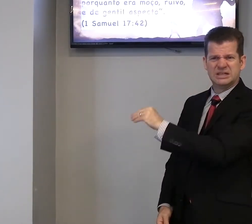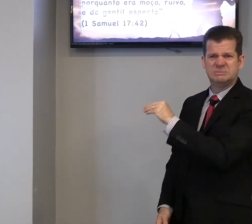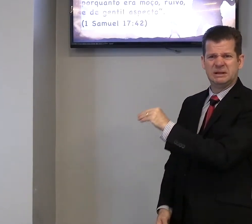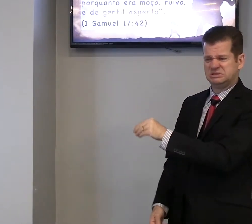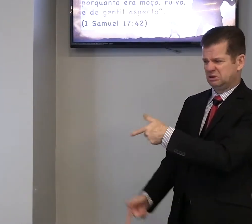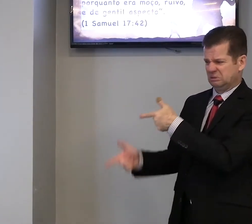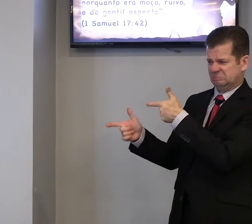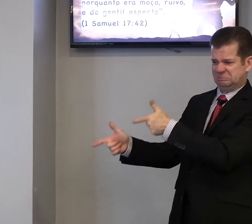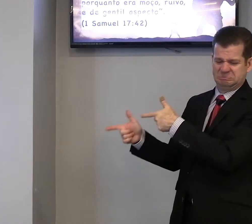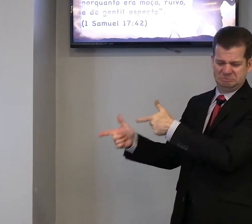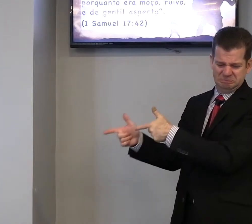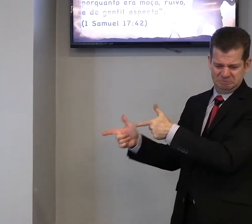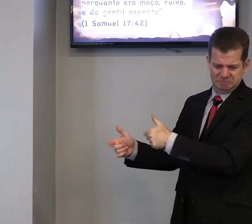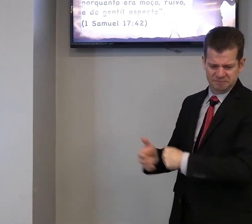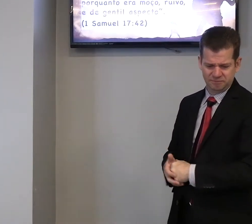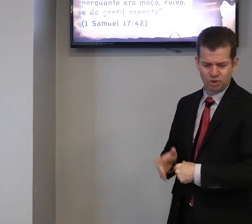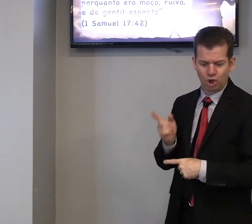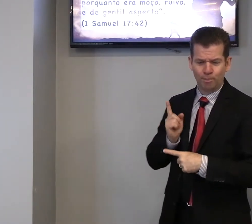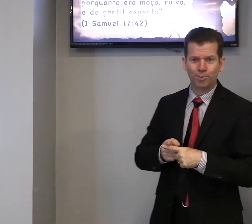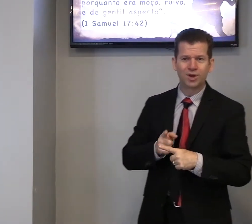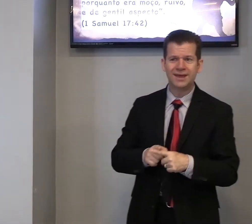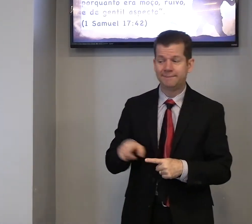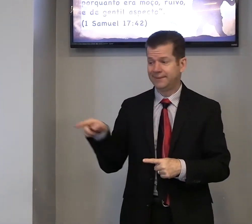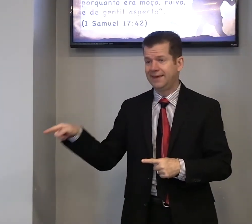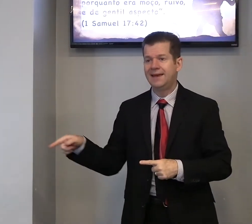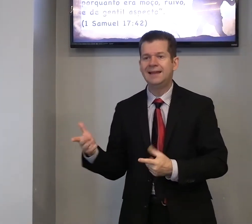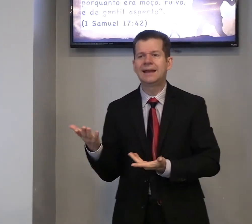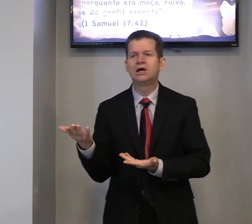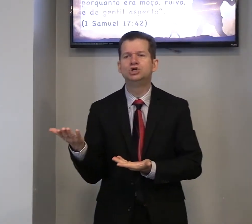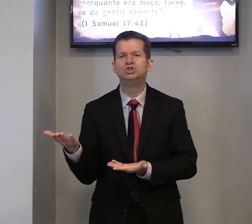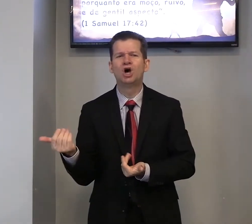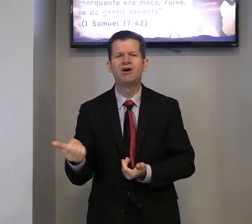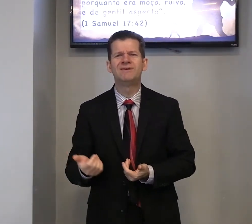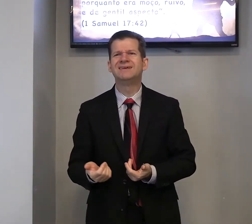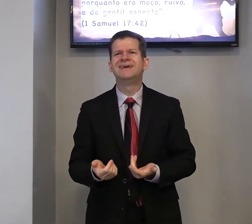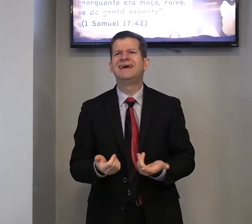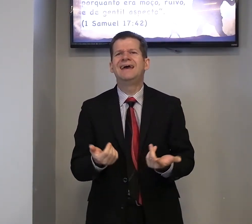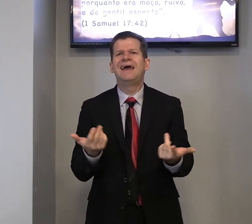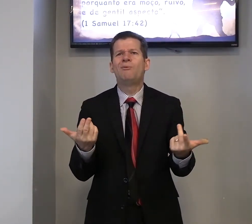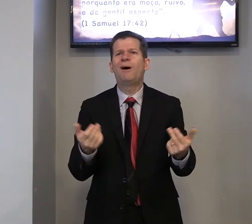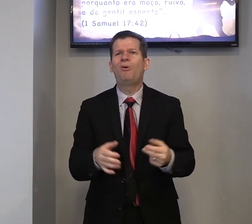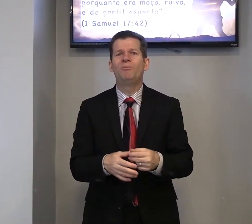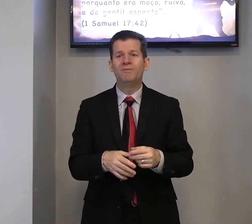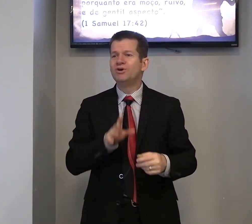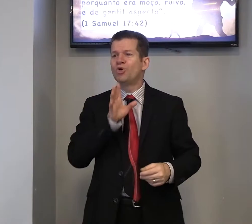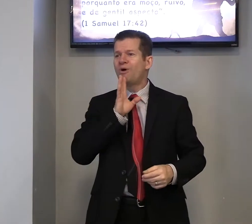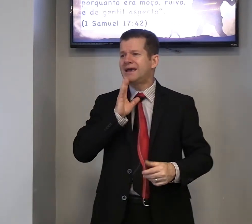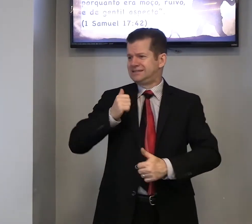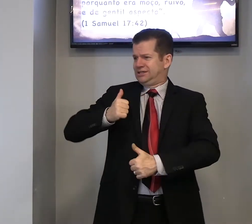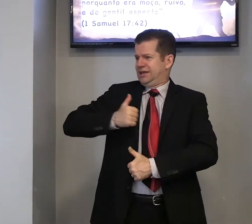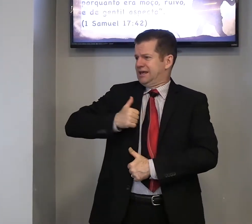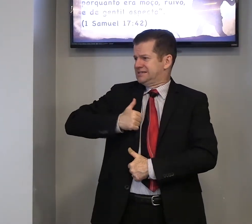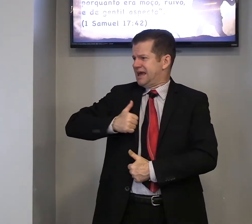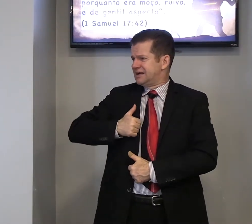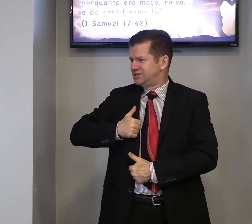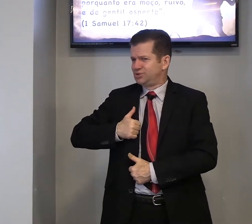desprezou. Por quê? Ele era jovem. É igual, conhece exército?